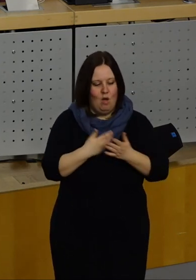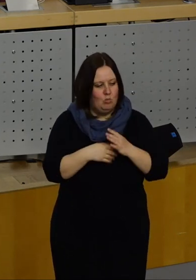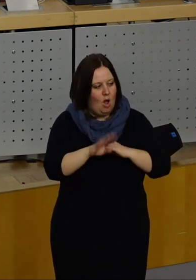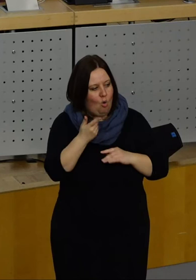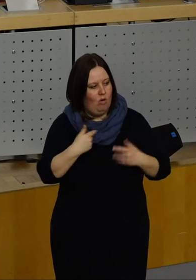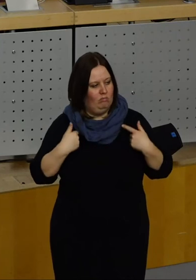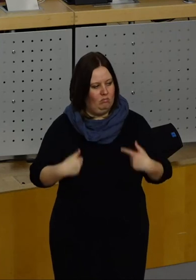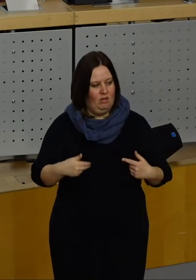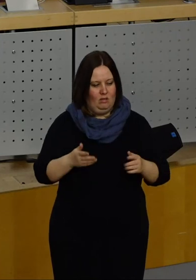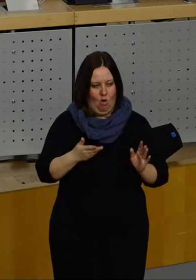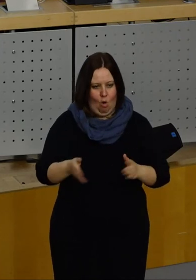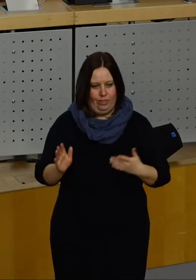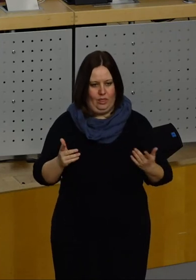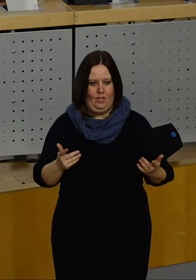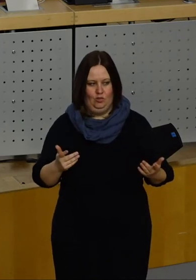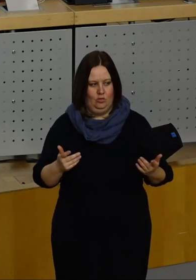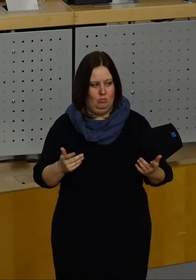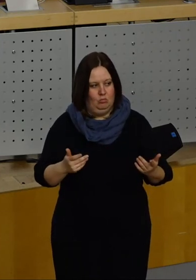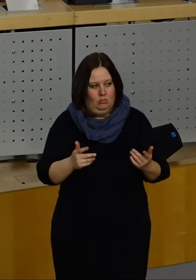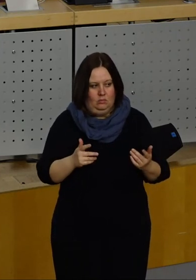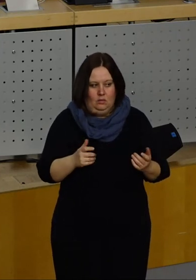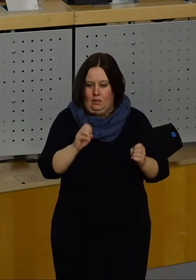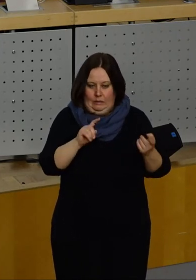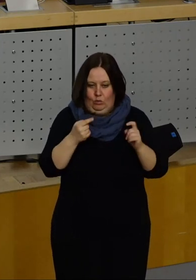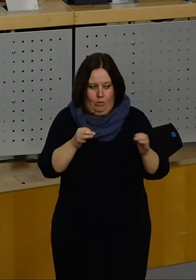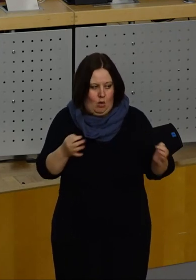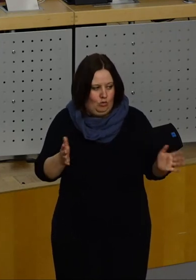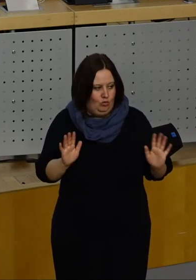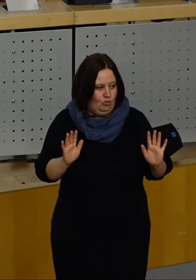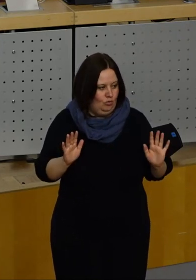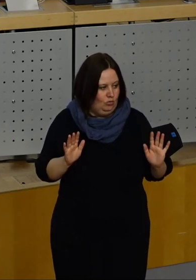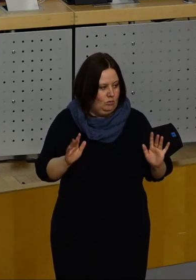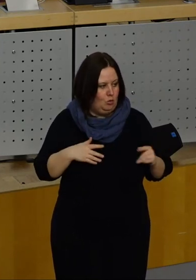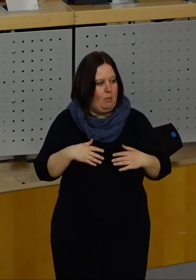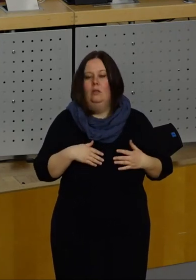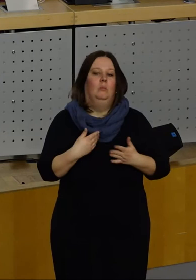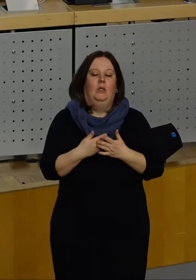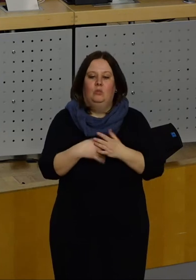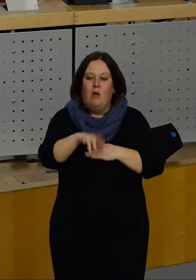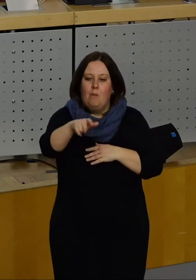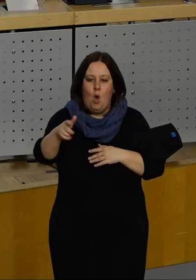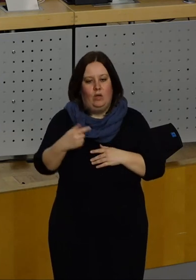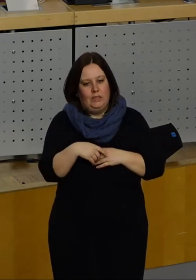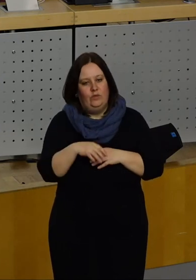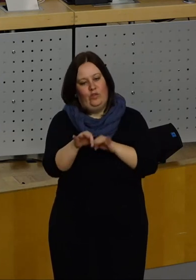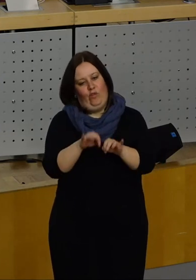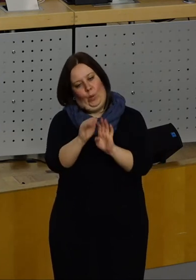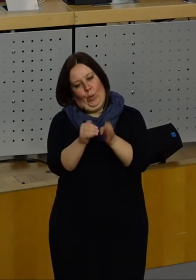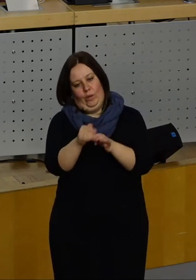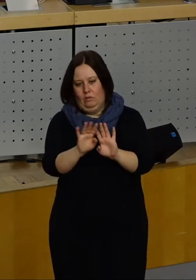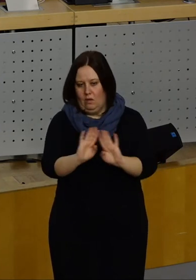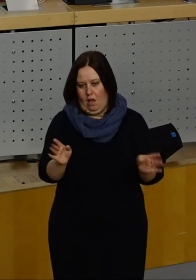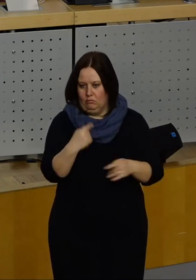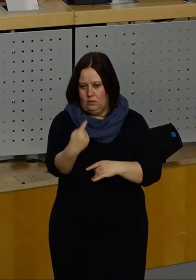anständiges Benehmen als Verwaltungsverfahren hat, das ist gar keine Frage. Aber das kann man nicht damit verwechseln, den Bürger an die Hand zu nehmen. Das geht nicht.